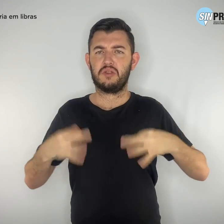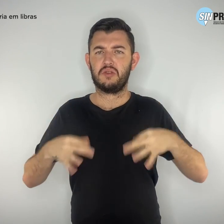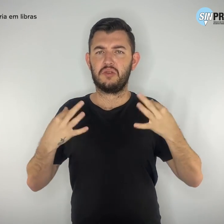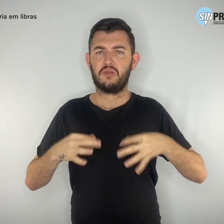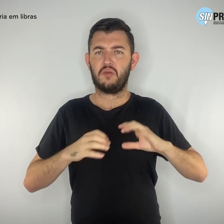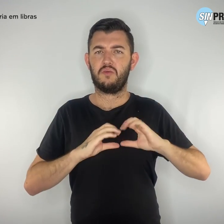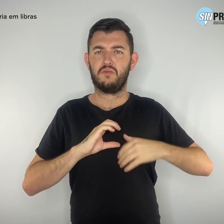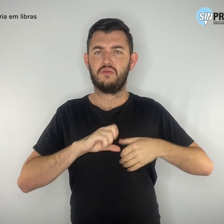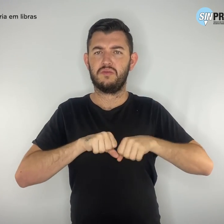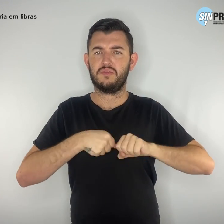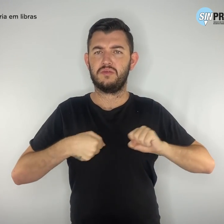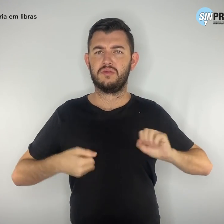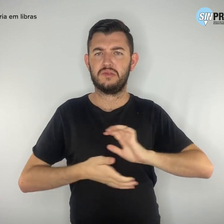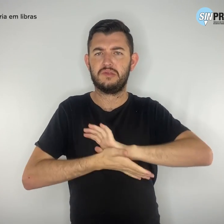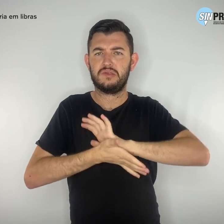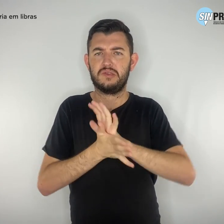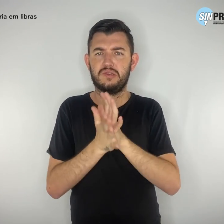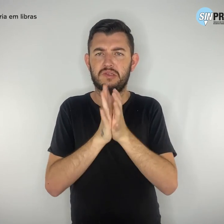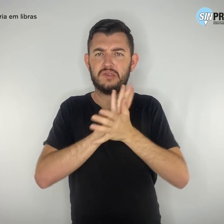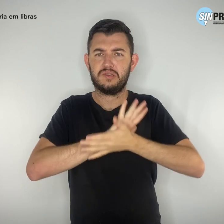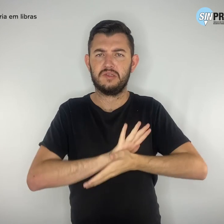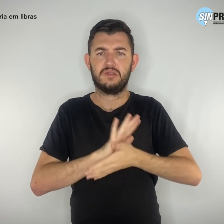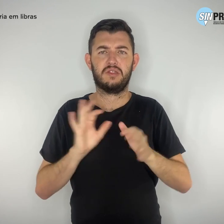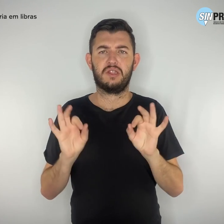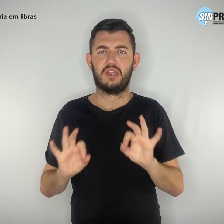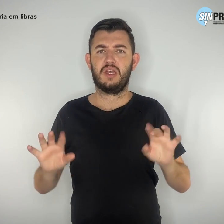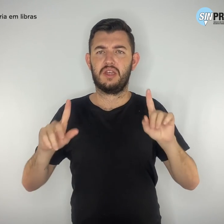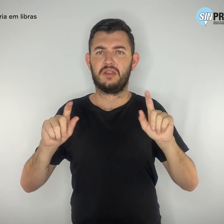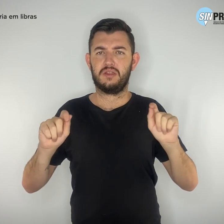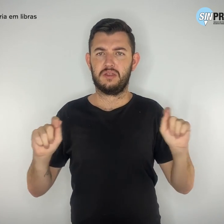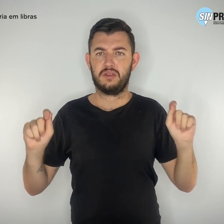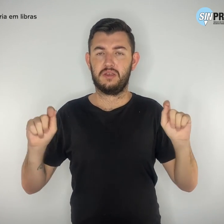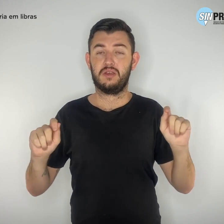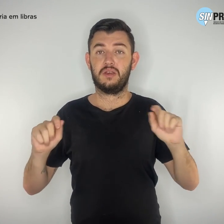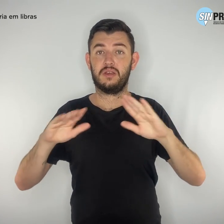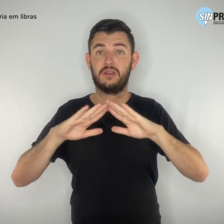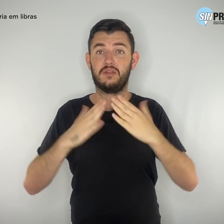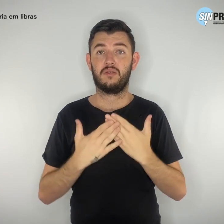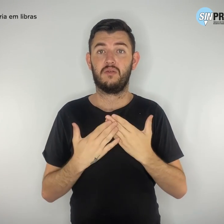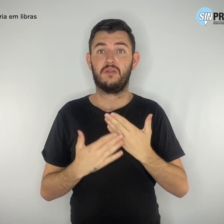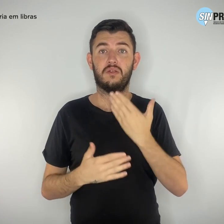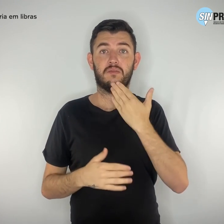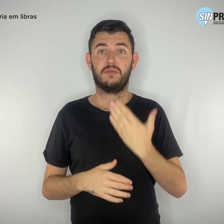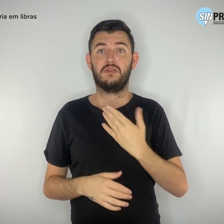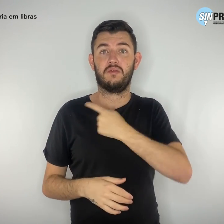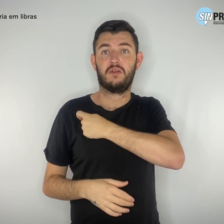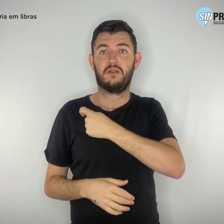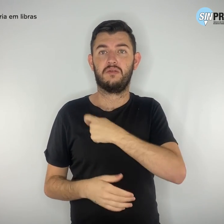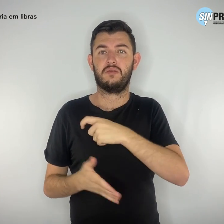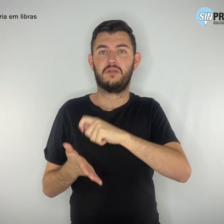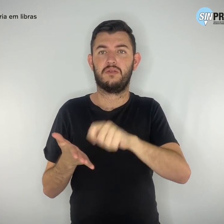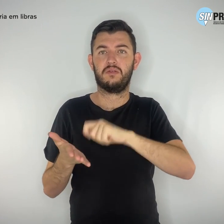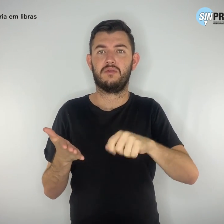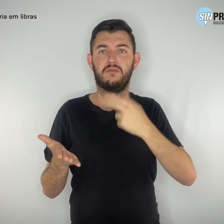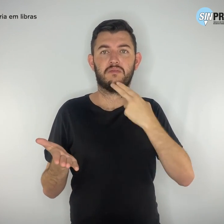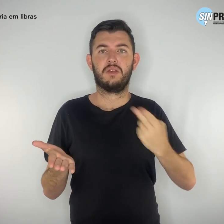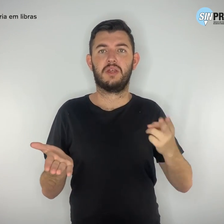pessoas. A escola pediu ao estudante para fazer uma carta e lê-la em público,